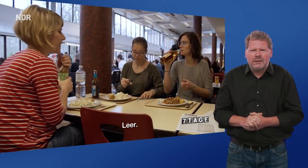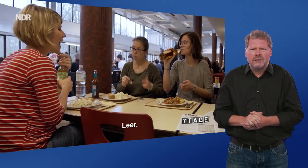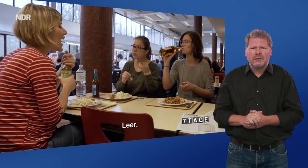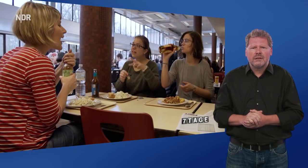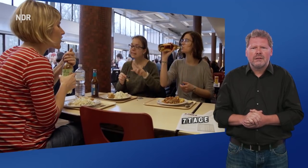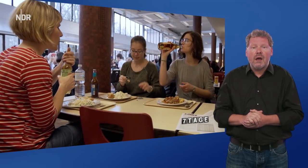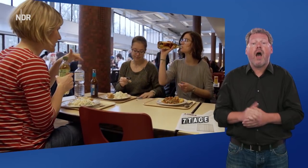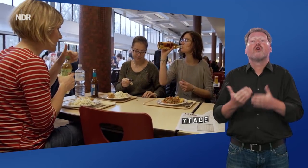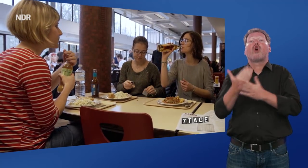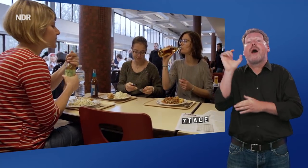Neue Batterien?